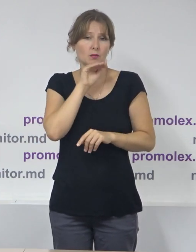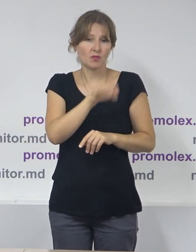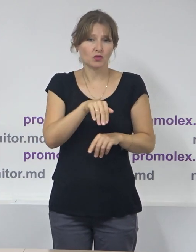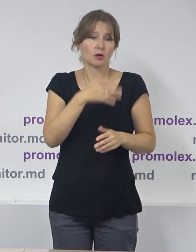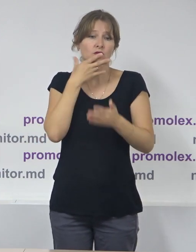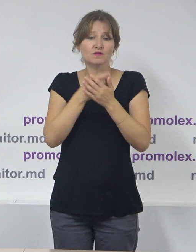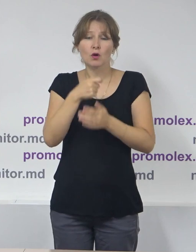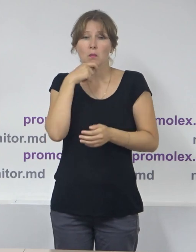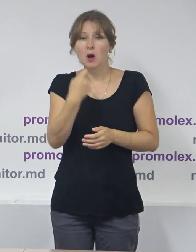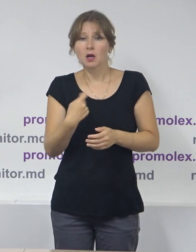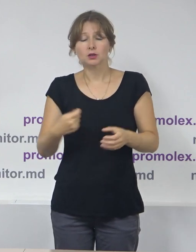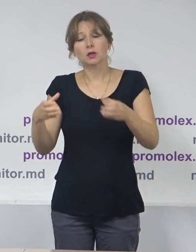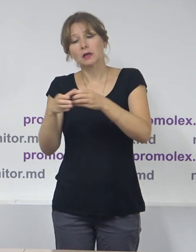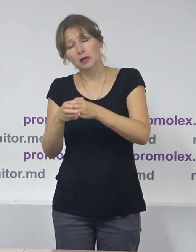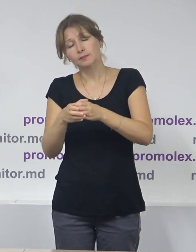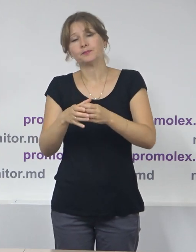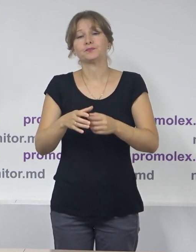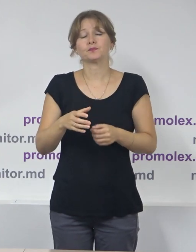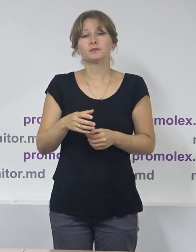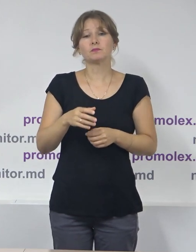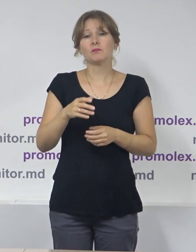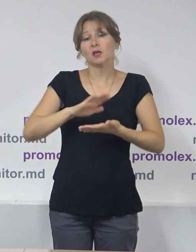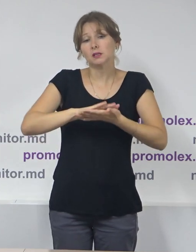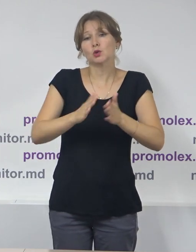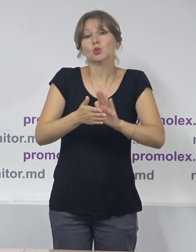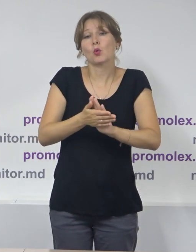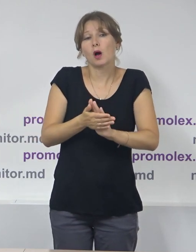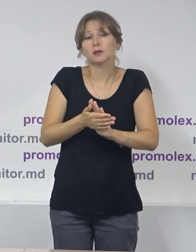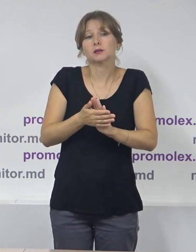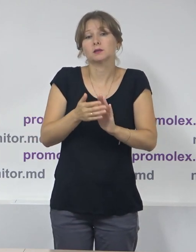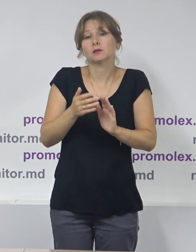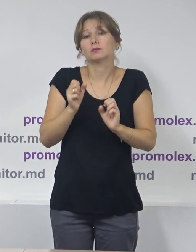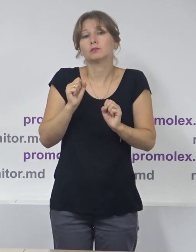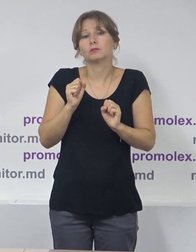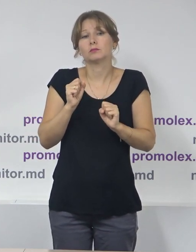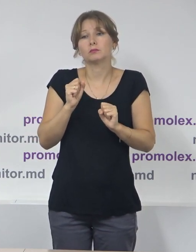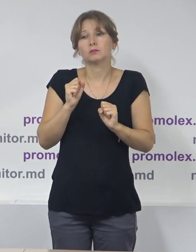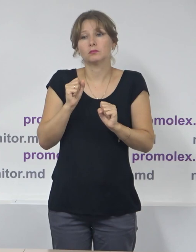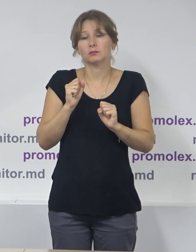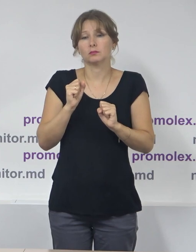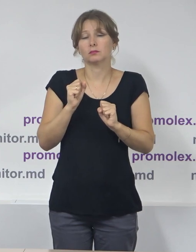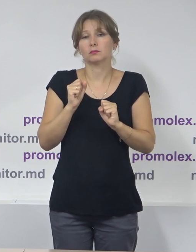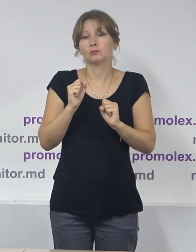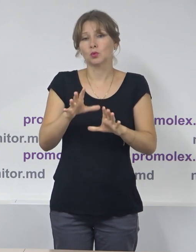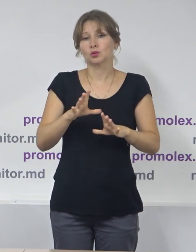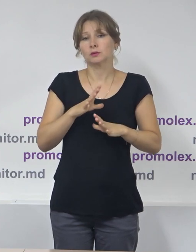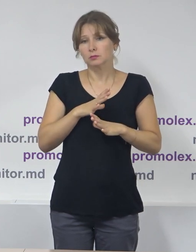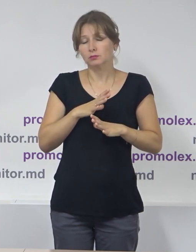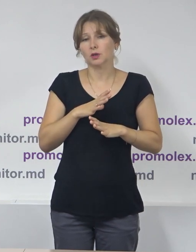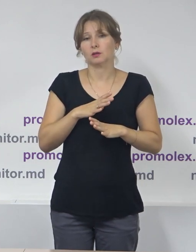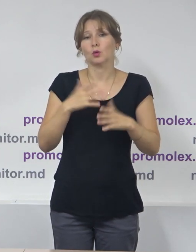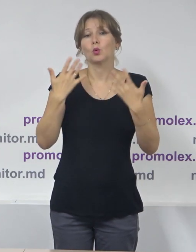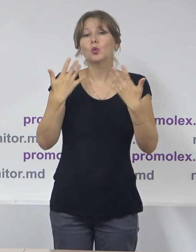partidilor politice sau blocurilor electorale în situația în care, de facto, după cum spuneam, deja foarte mulți și-au